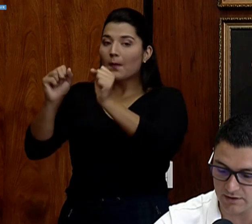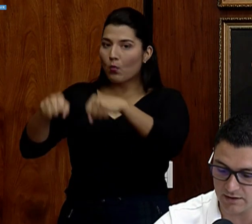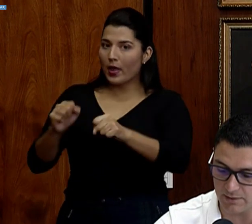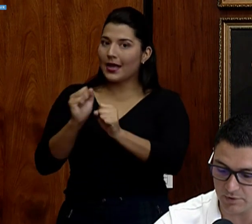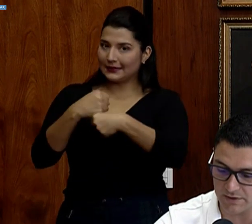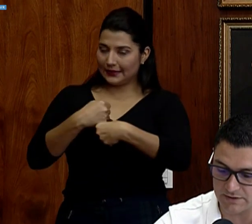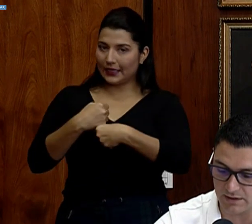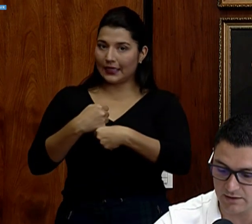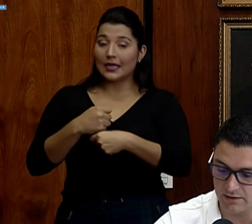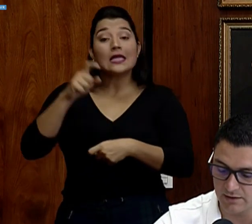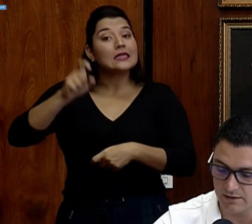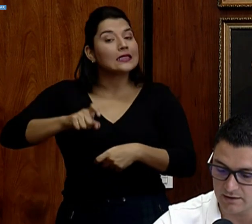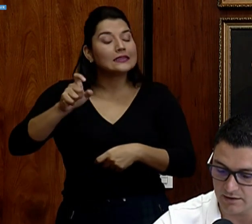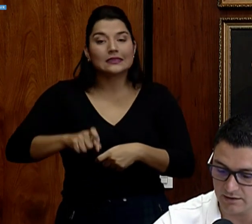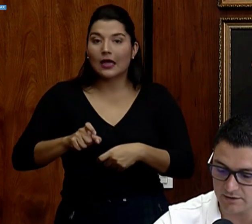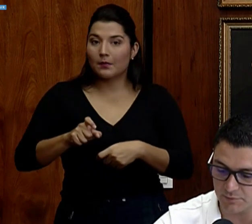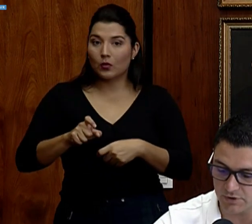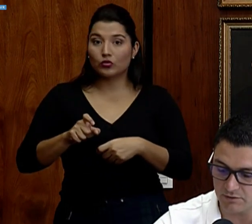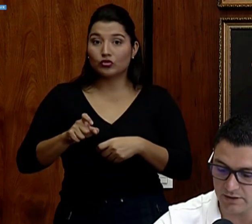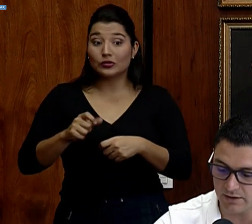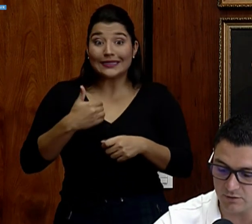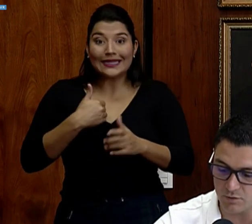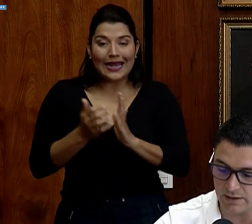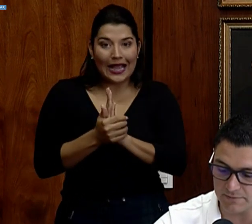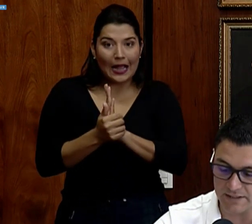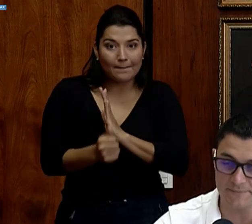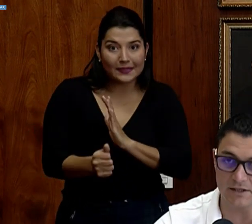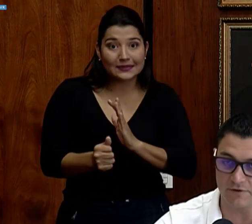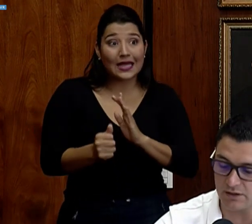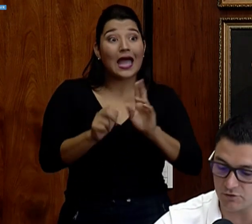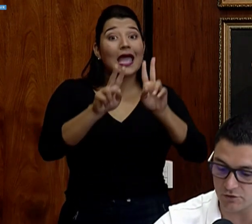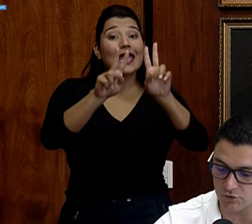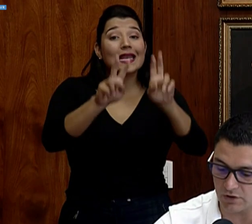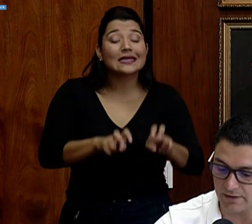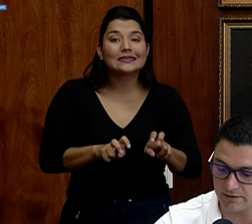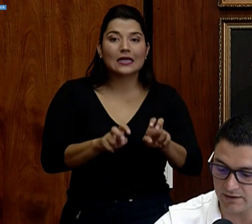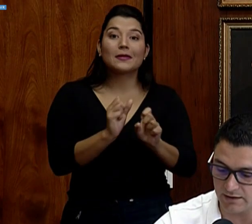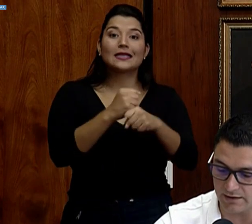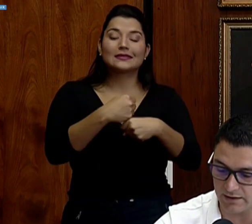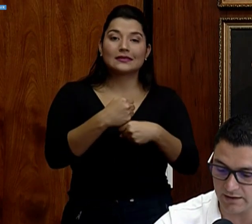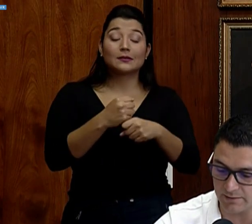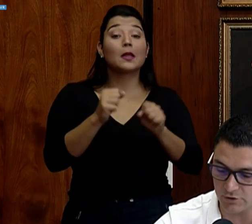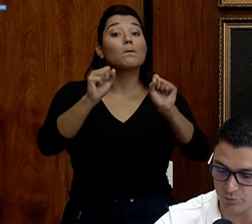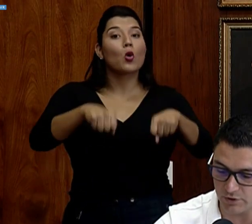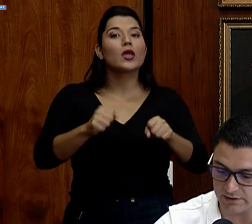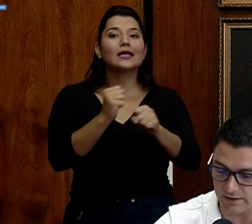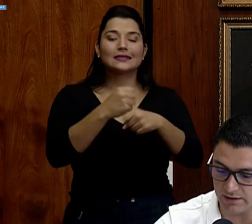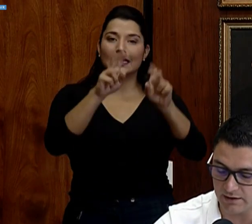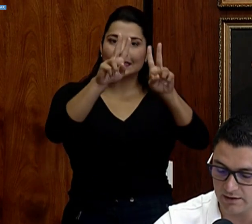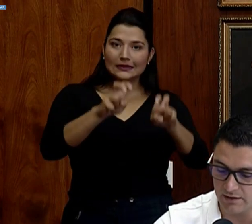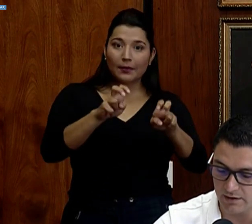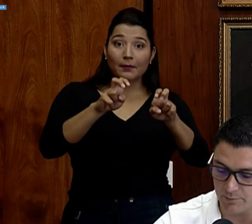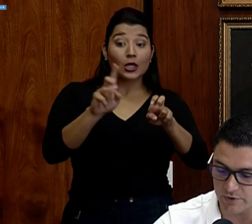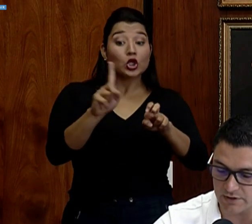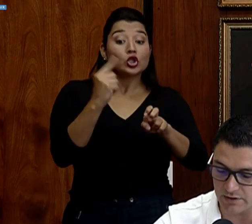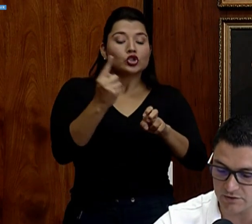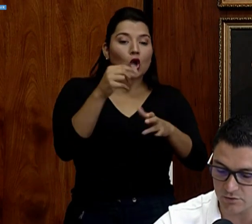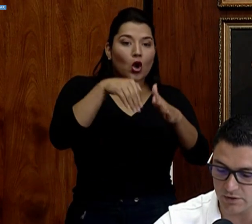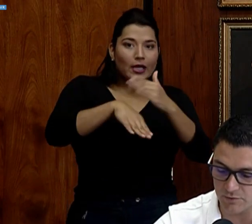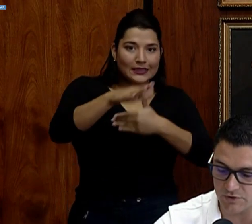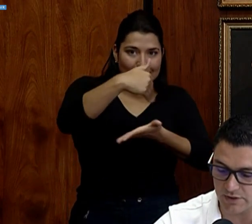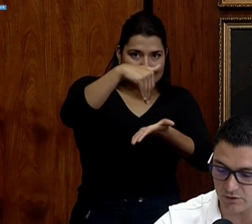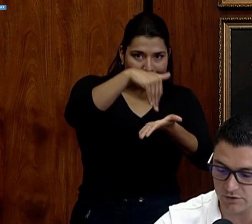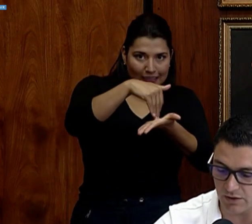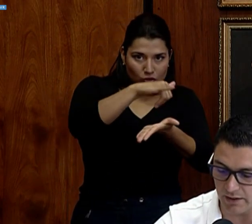Ocupamos también que la prueba esté disponible en lugares más periféricos y no solamente en el gran área metropolitana y pues en